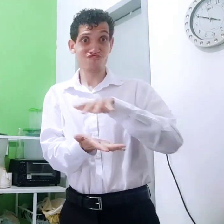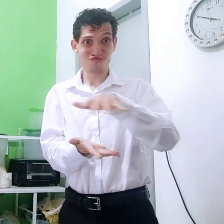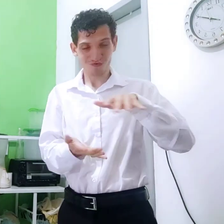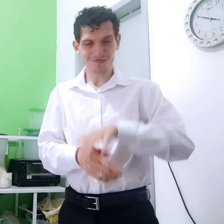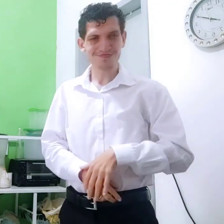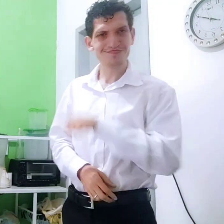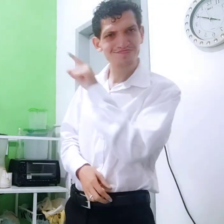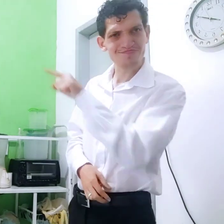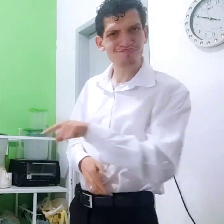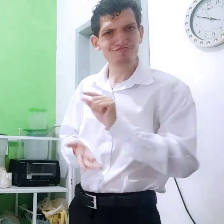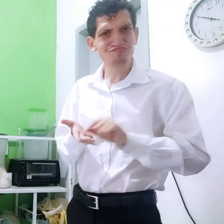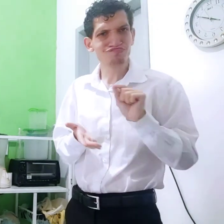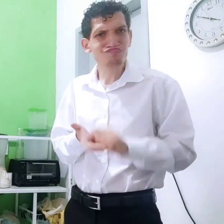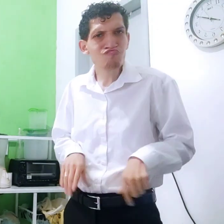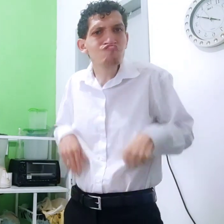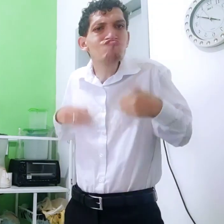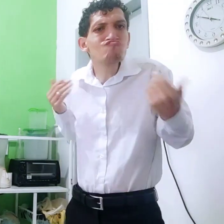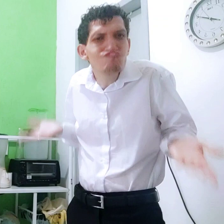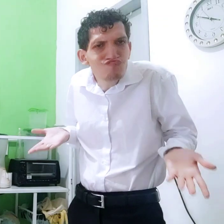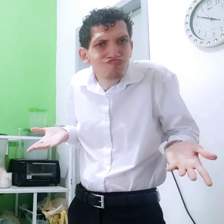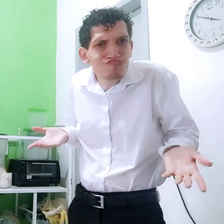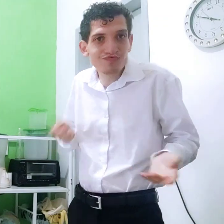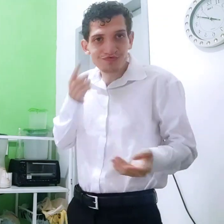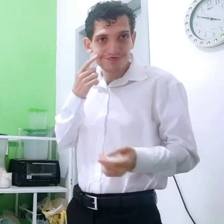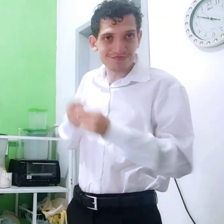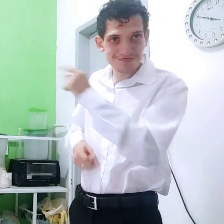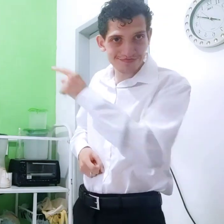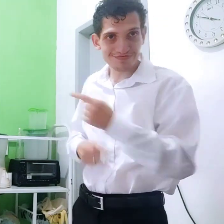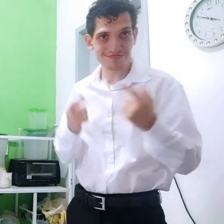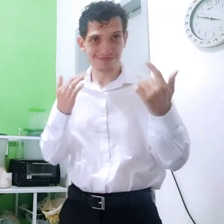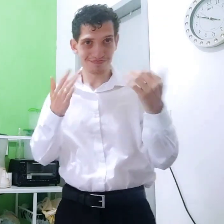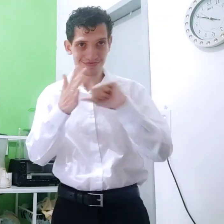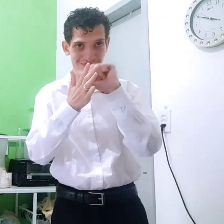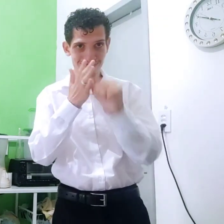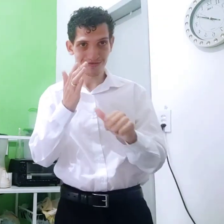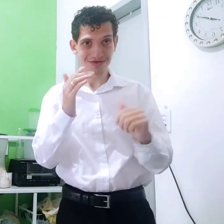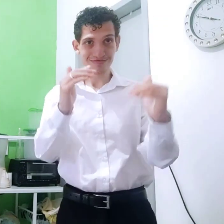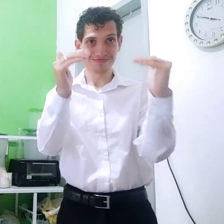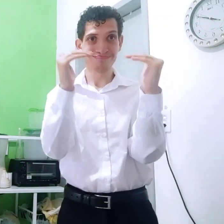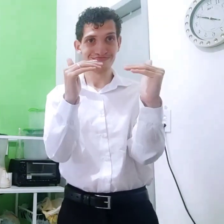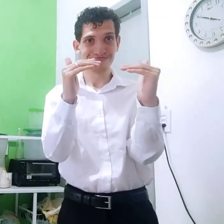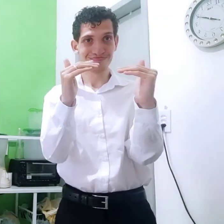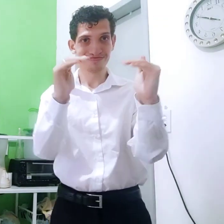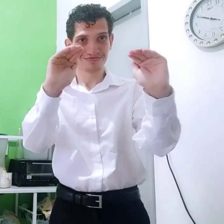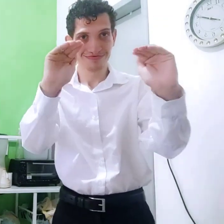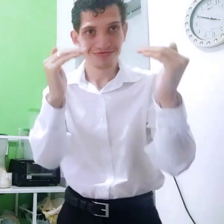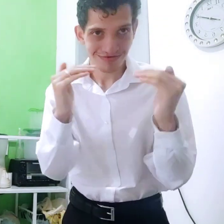têm escrita de sinais. Esses dois estão escritos aqui. Veja bem. Primeiro a mão está assim.